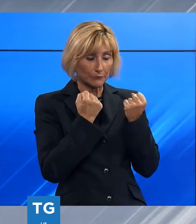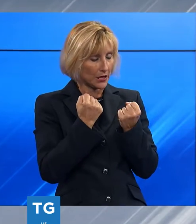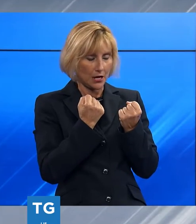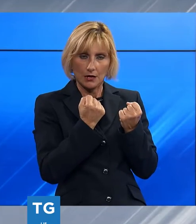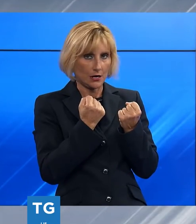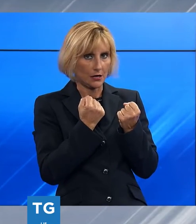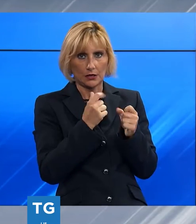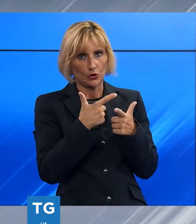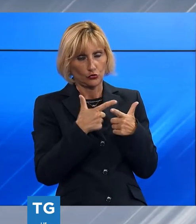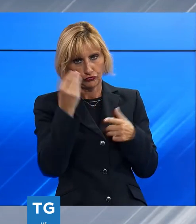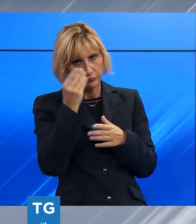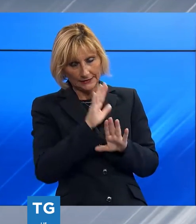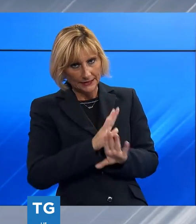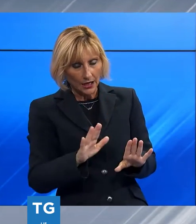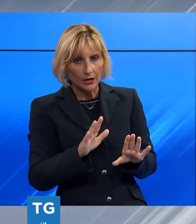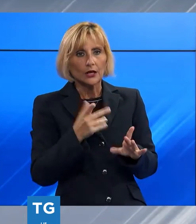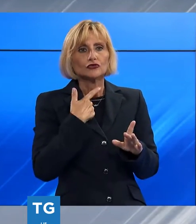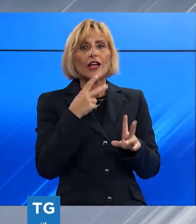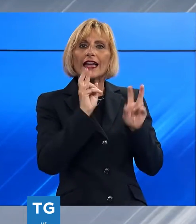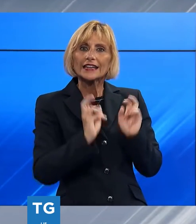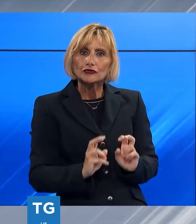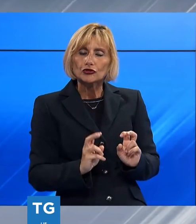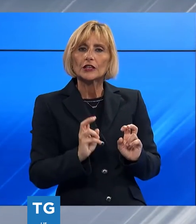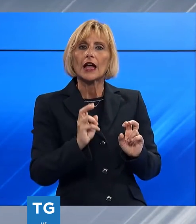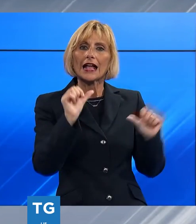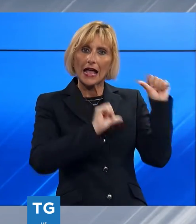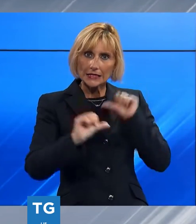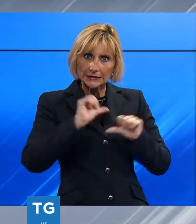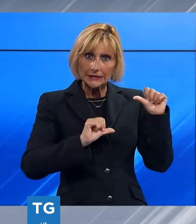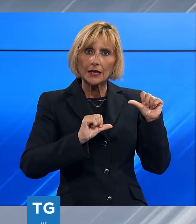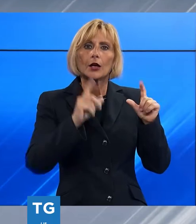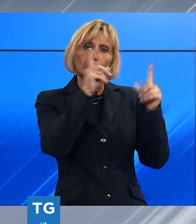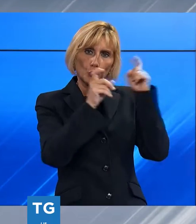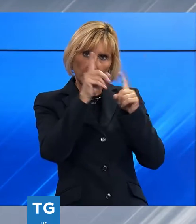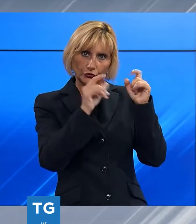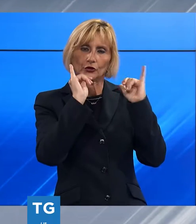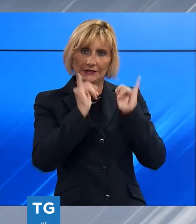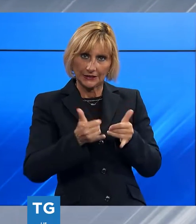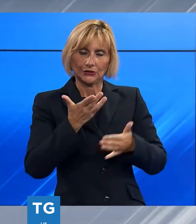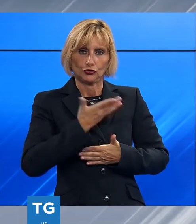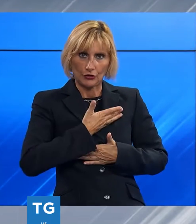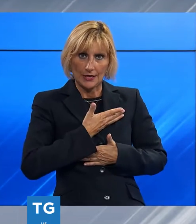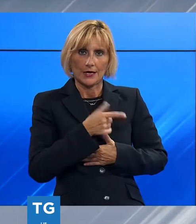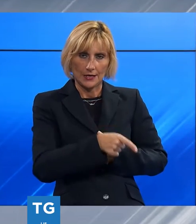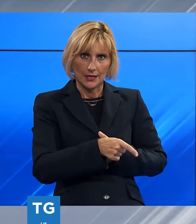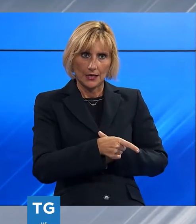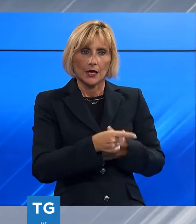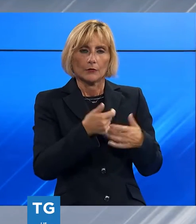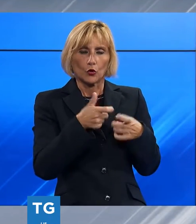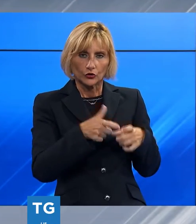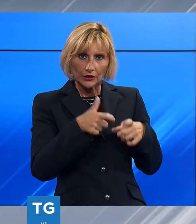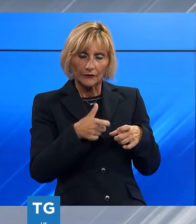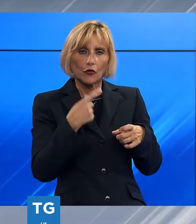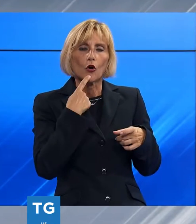grande preoccupazione sul costo dell'energia e del gas, perché fatto cento il consumo di gas in